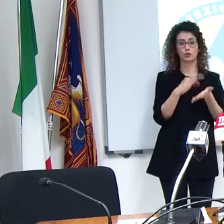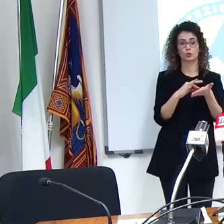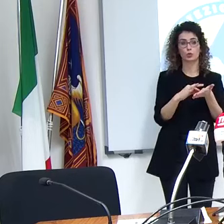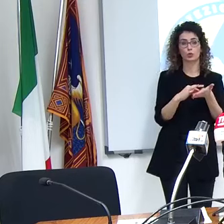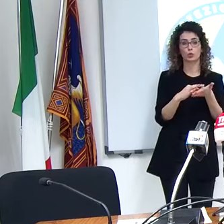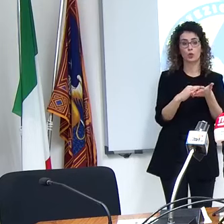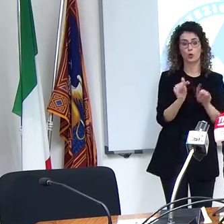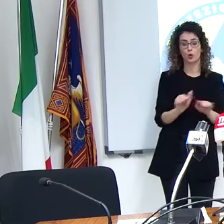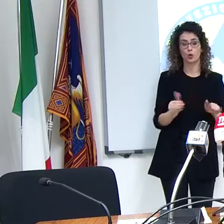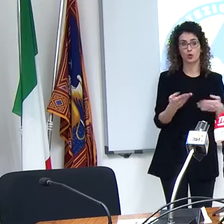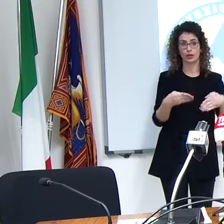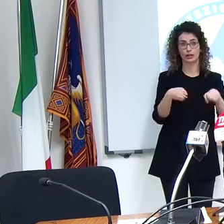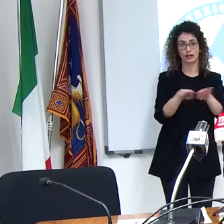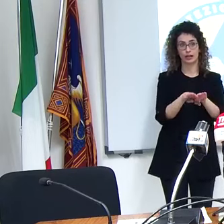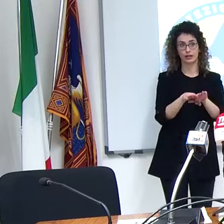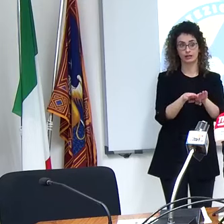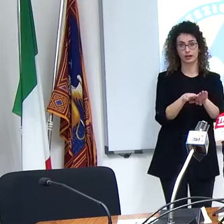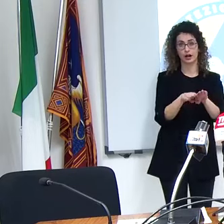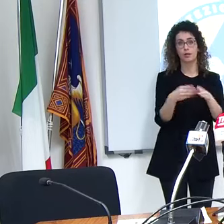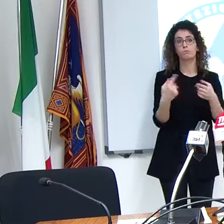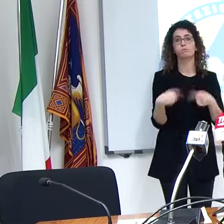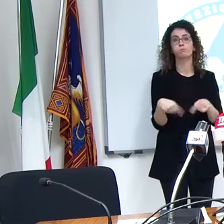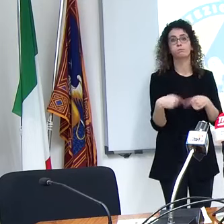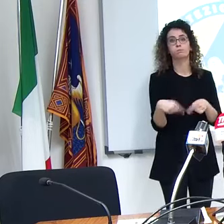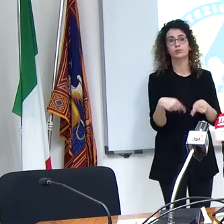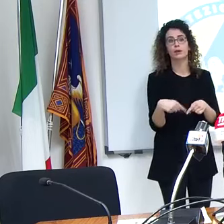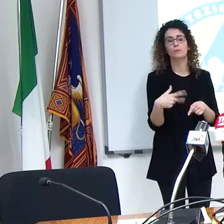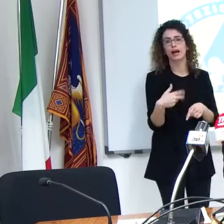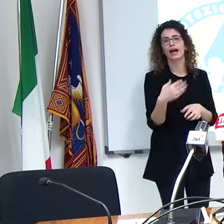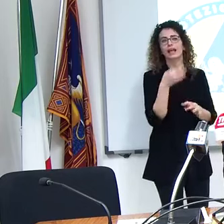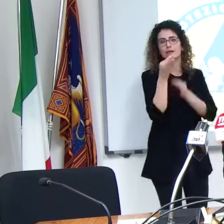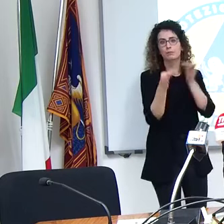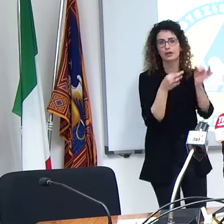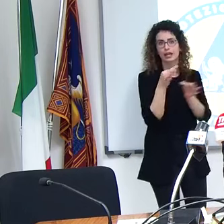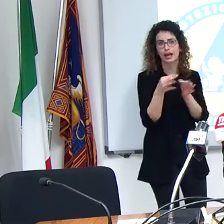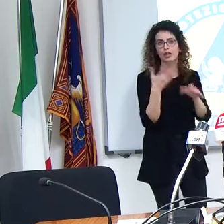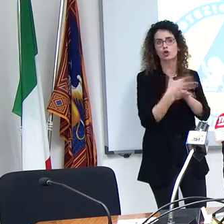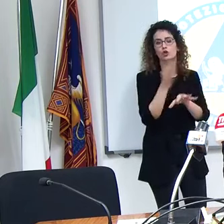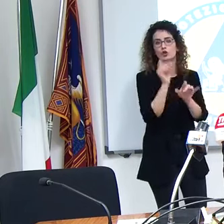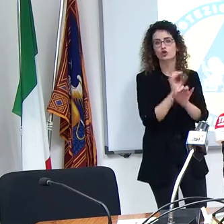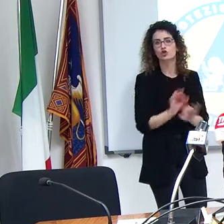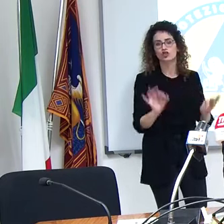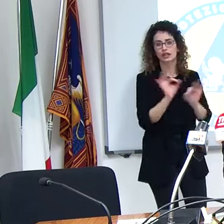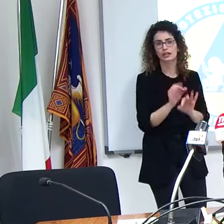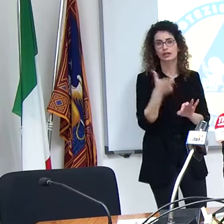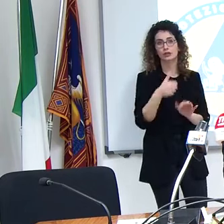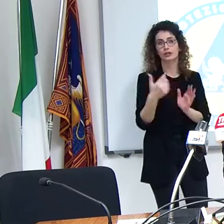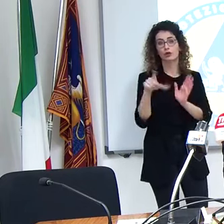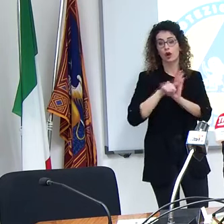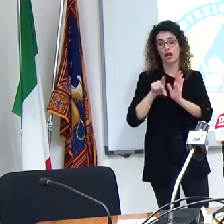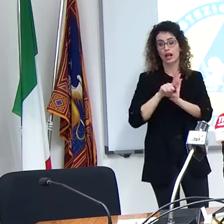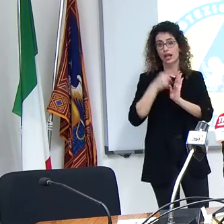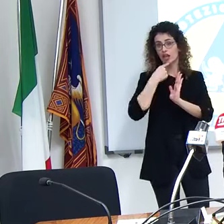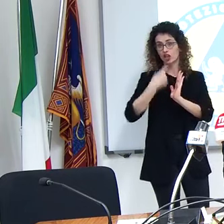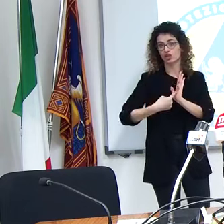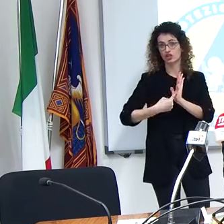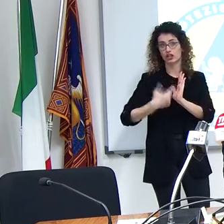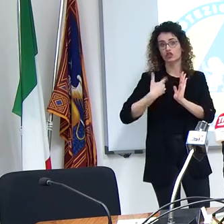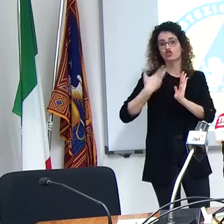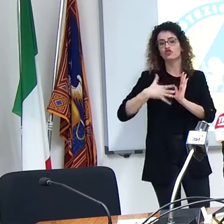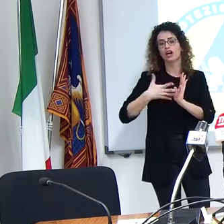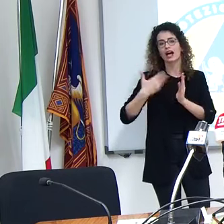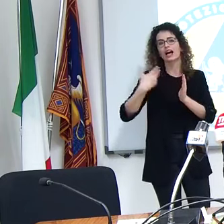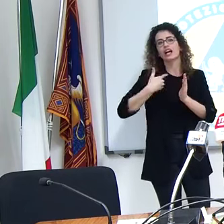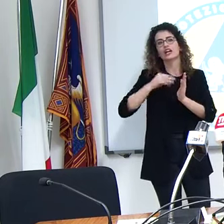è i soldoni non c'erano sì ma globalmente ti ha spiegato che non c'entra perché già la stessa legge prevedeva dei distretti cioè